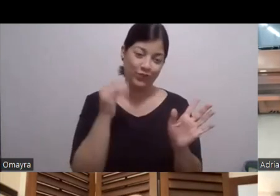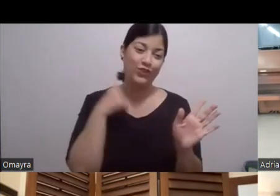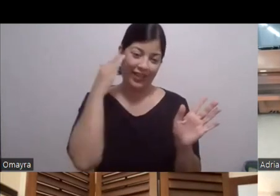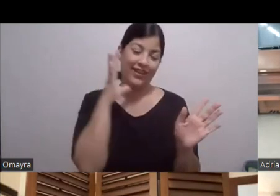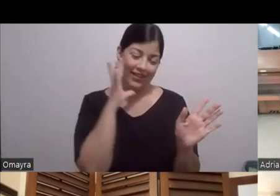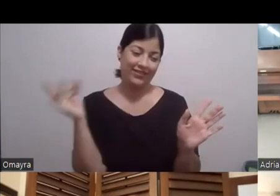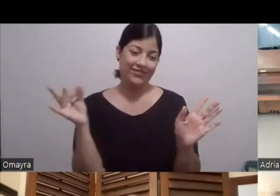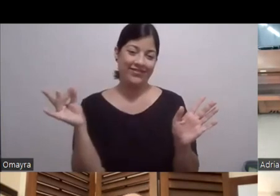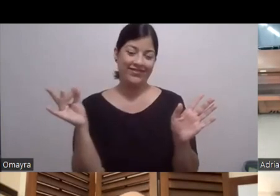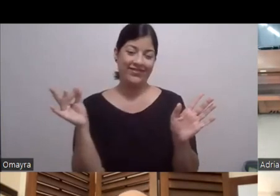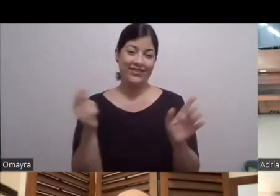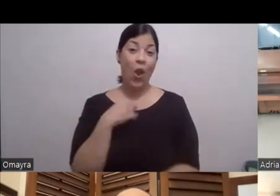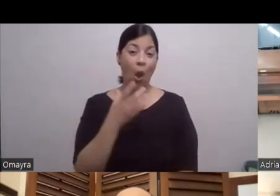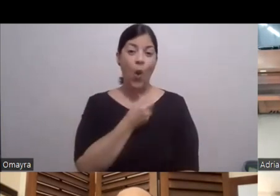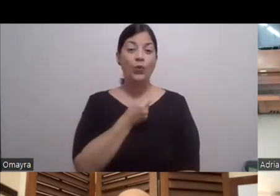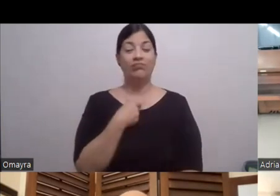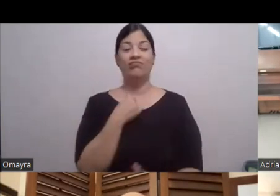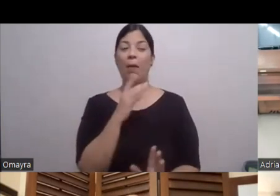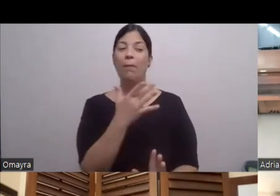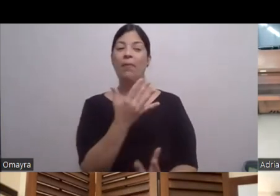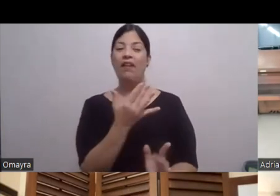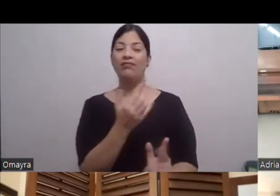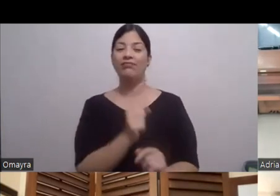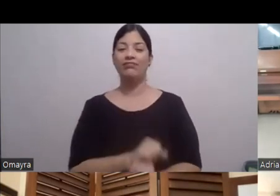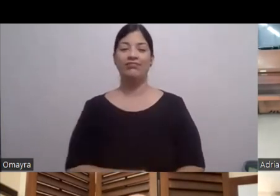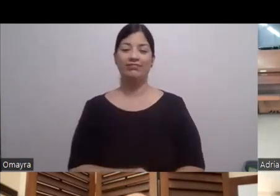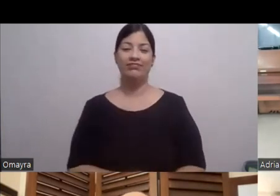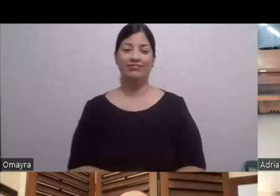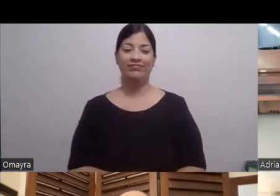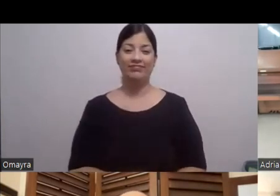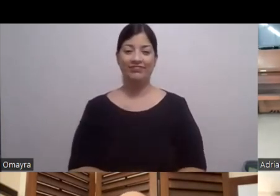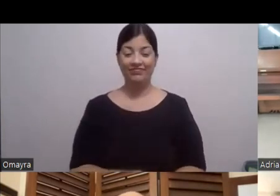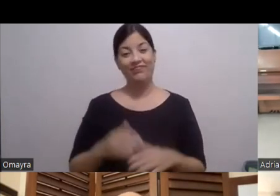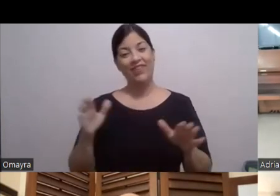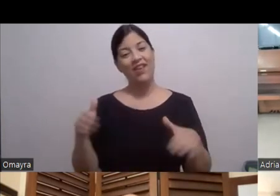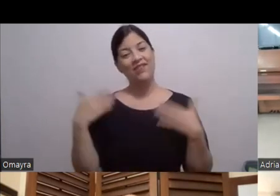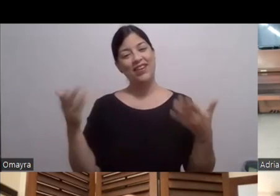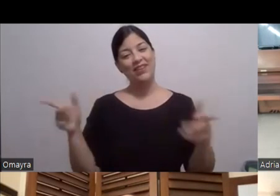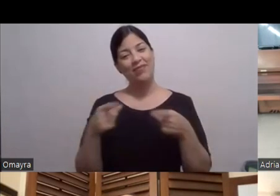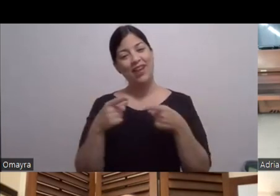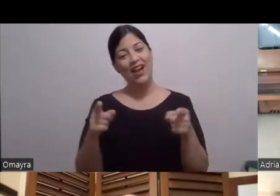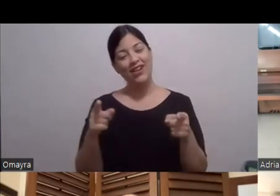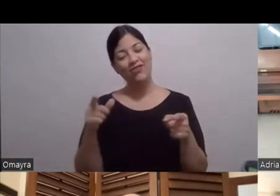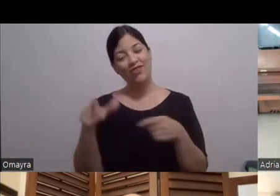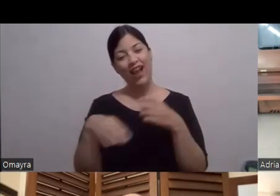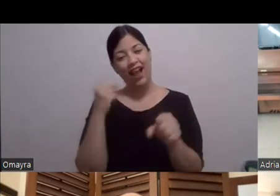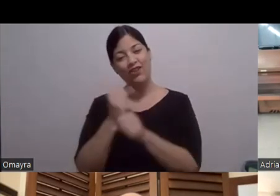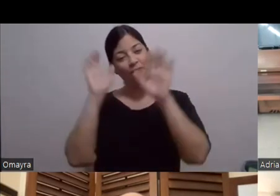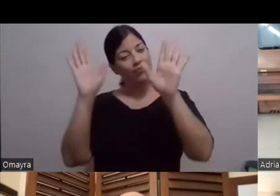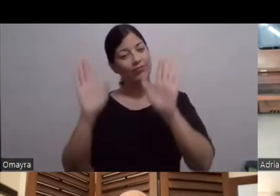Él dijo, ya va a esperar Así que feliz cumple Que sea un año fabuloso, Xena Y Muchas gracias